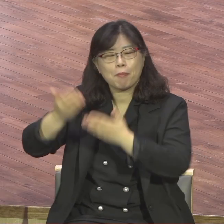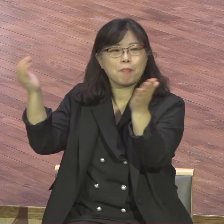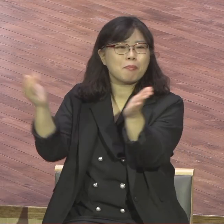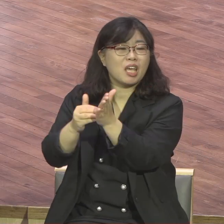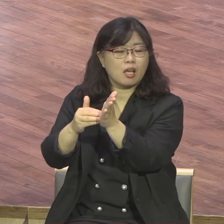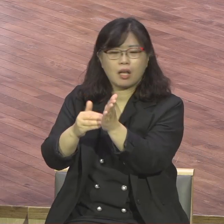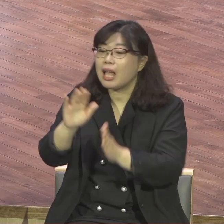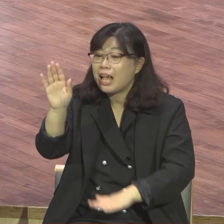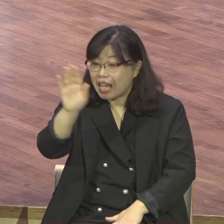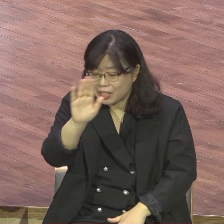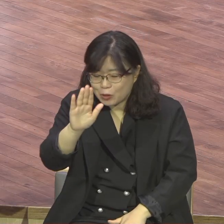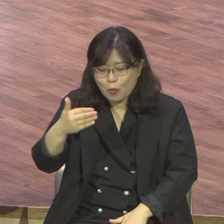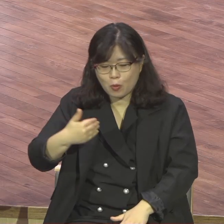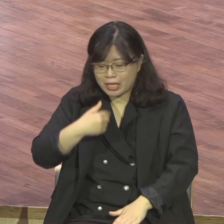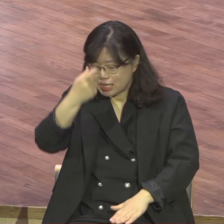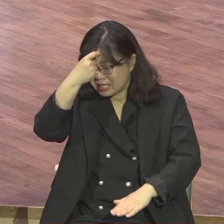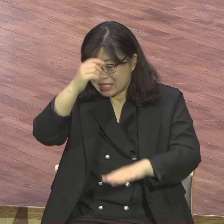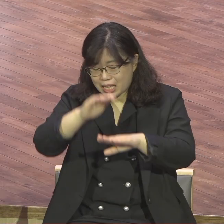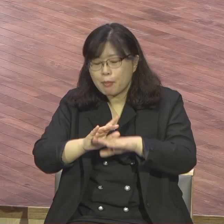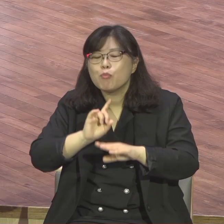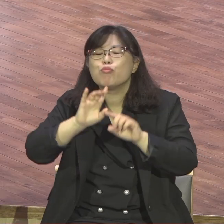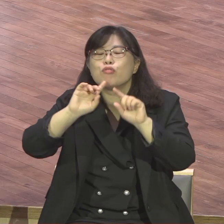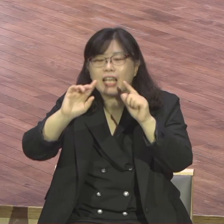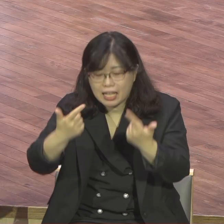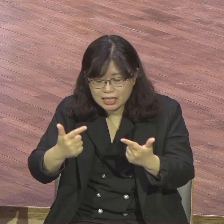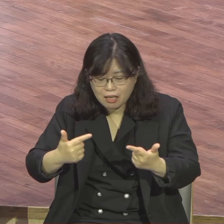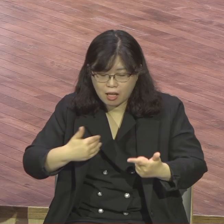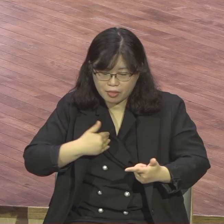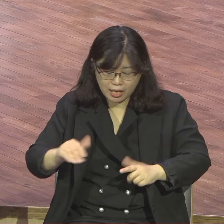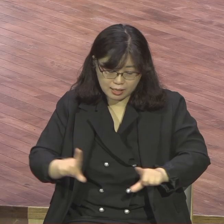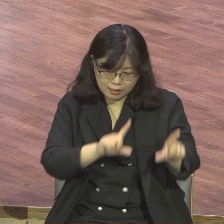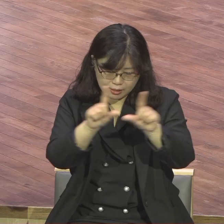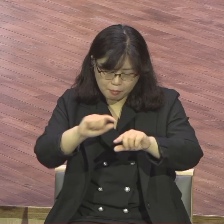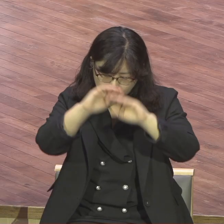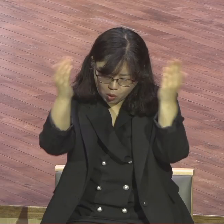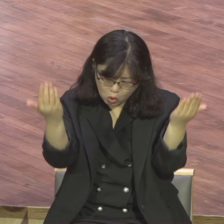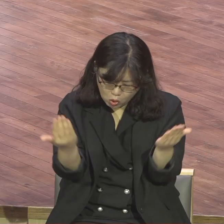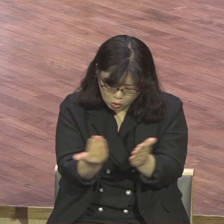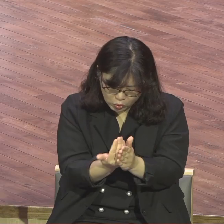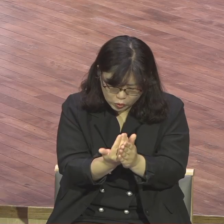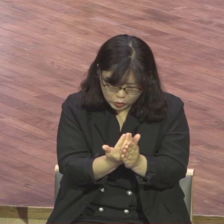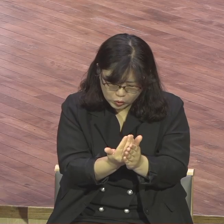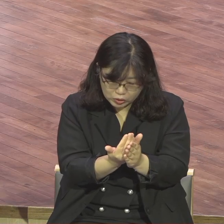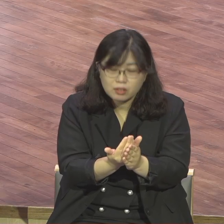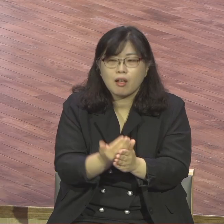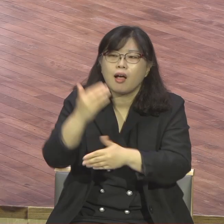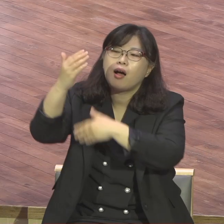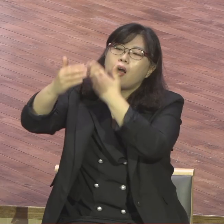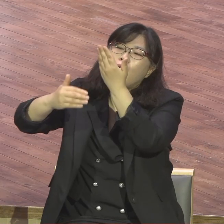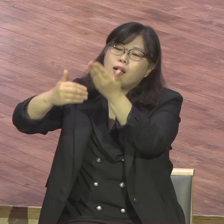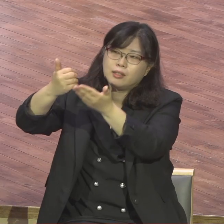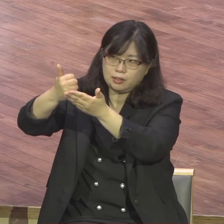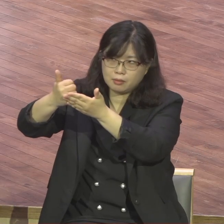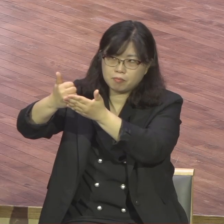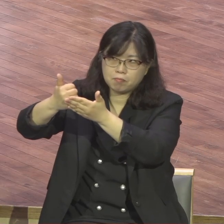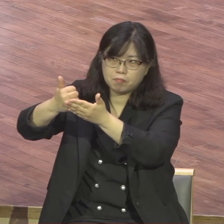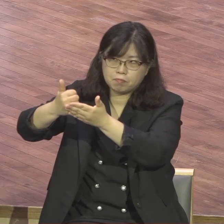이게 영적 예배죠 그럼 하나님 다 뺏어갑니까? 그런 말입니까 지금? 이런 중심을